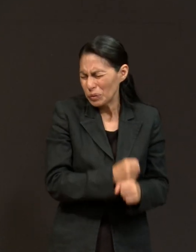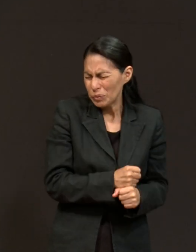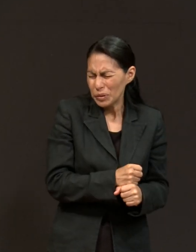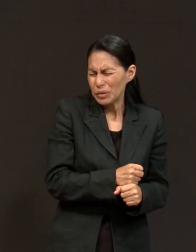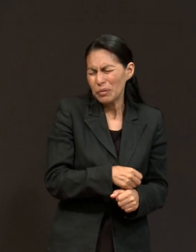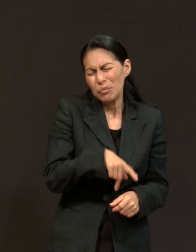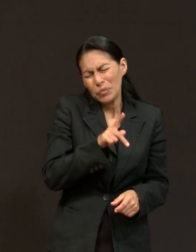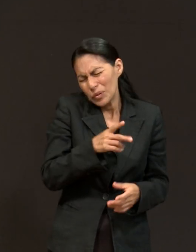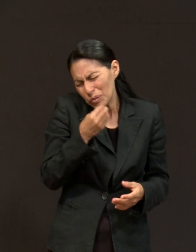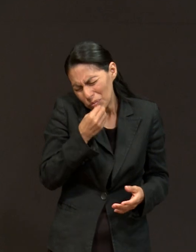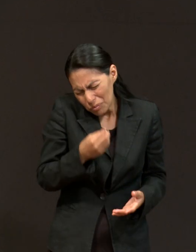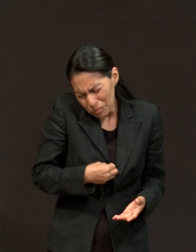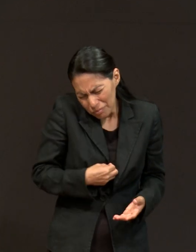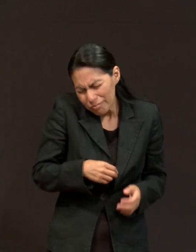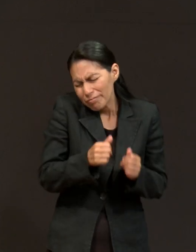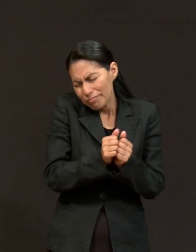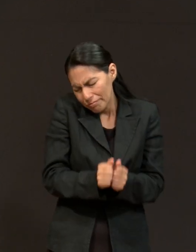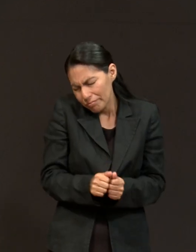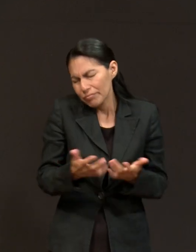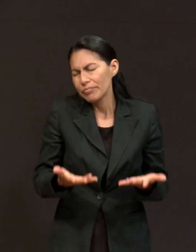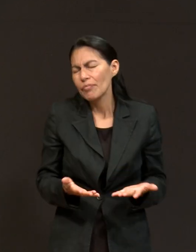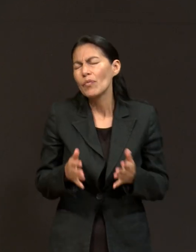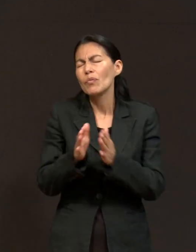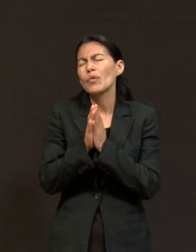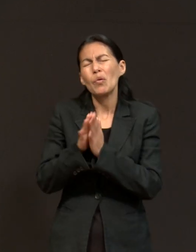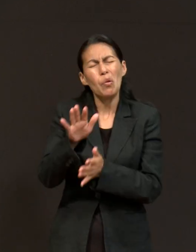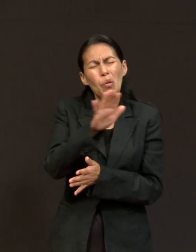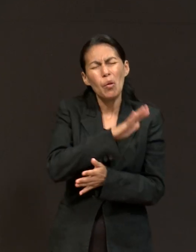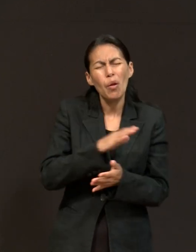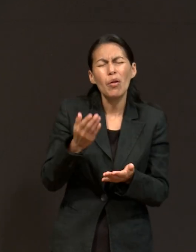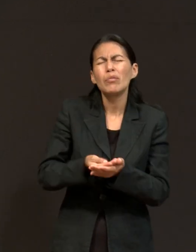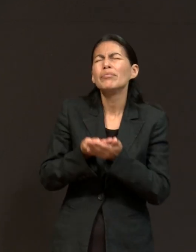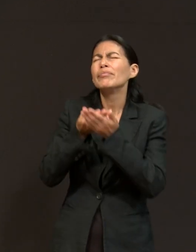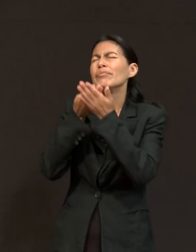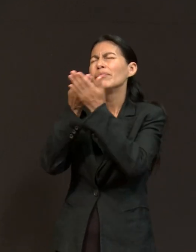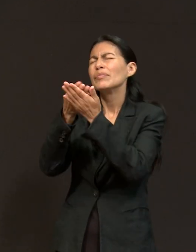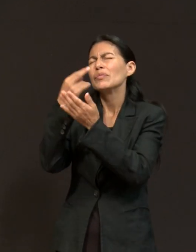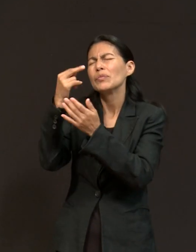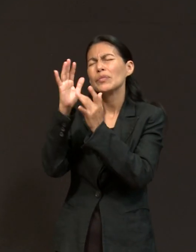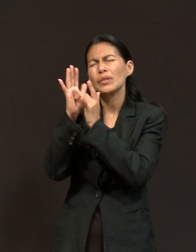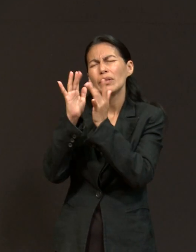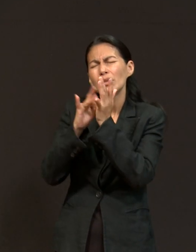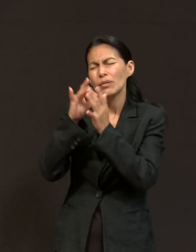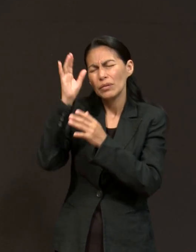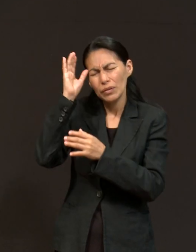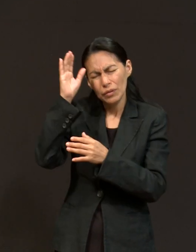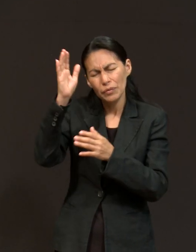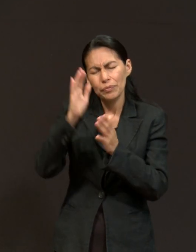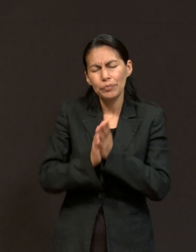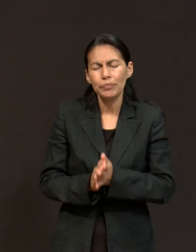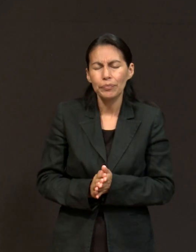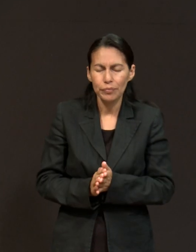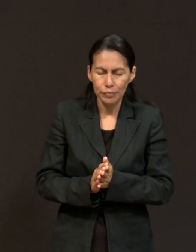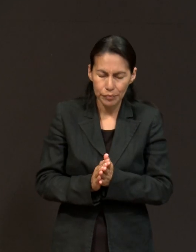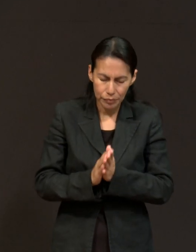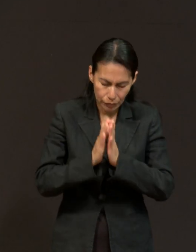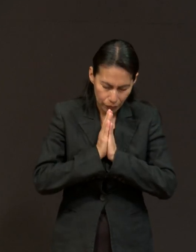tragedias. Todo te lo ponemos en tus manos, en Cristo Jesús. Amén. Bendito Padre Celestial, aquí